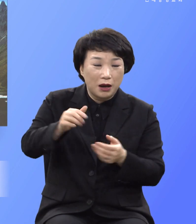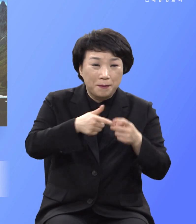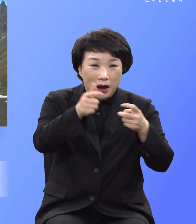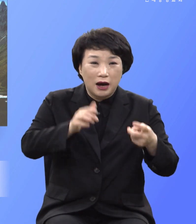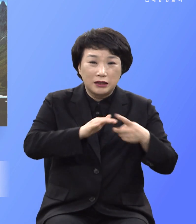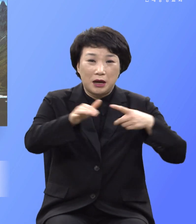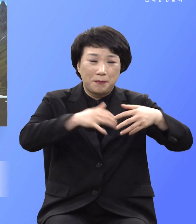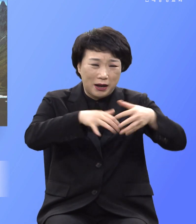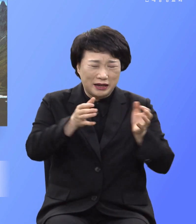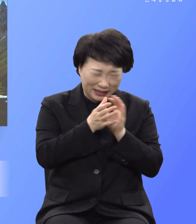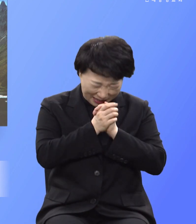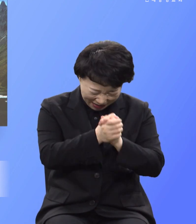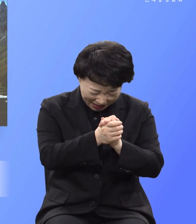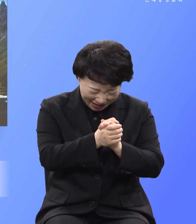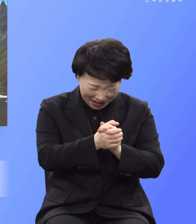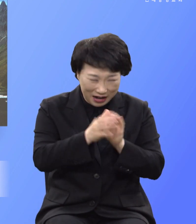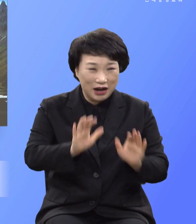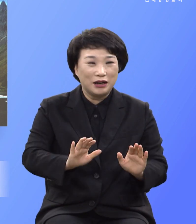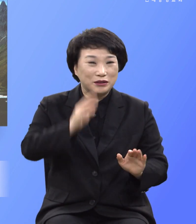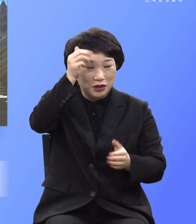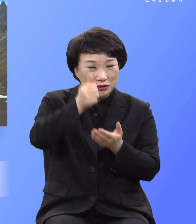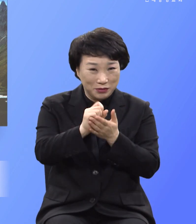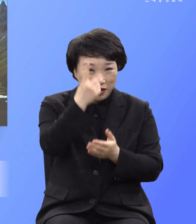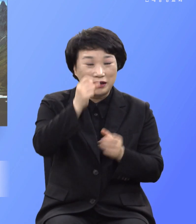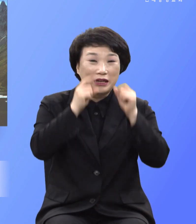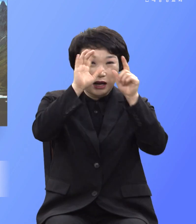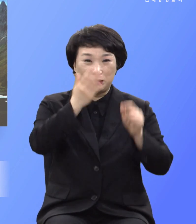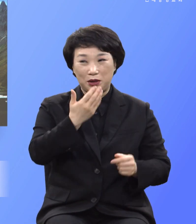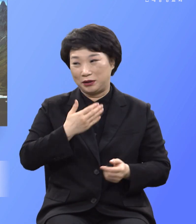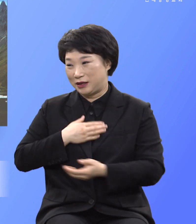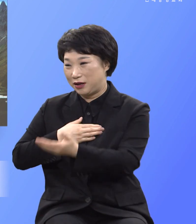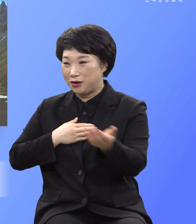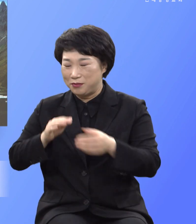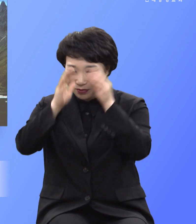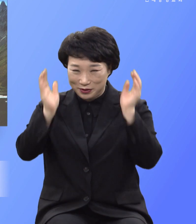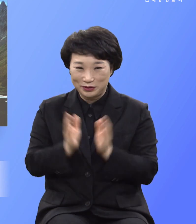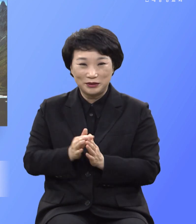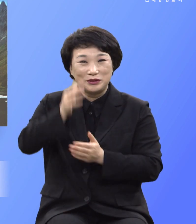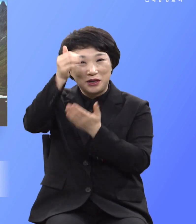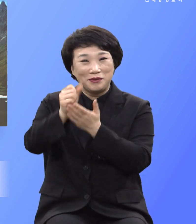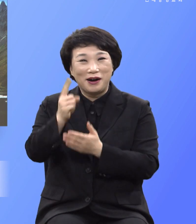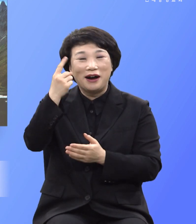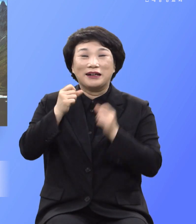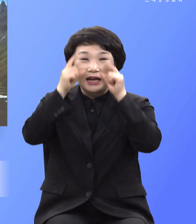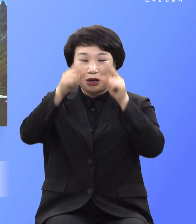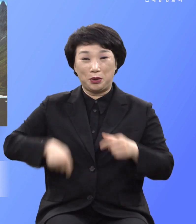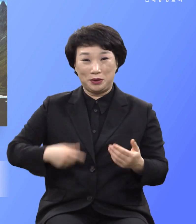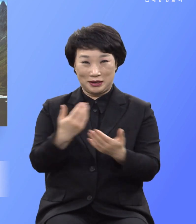듣고 성령으로 깨닫고 회가하고 예수 믿게 되었으니 그저 우리는 감사할 뿐입니다